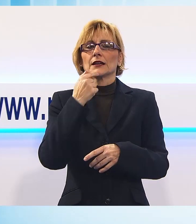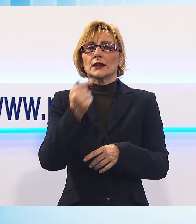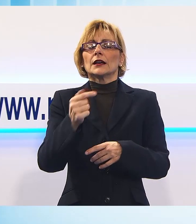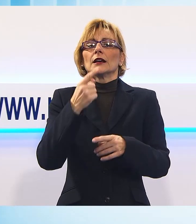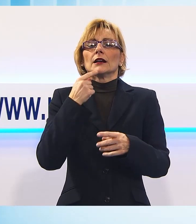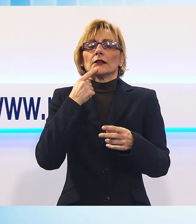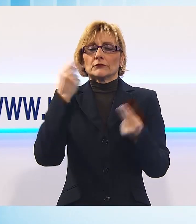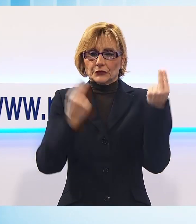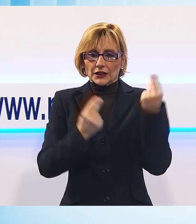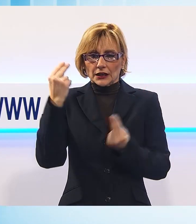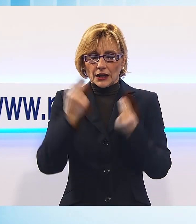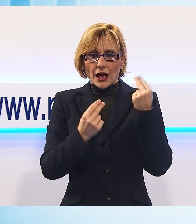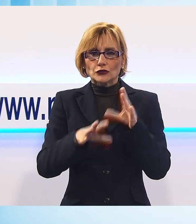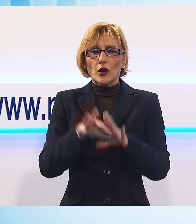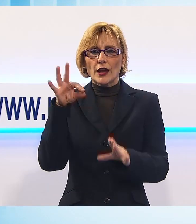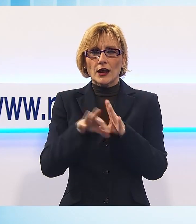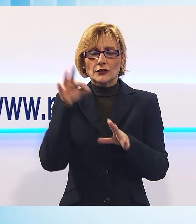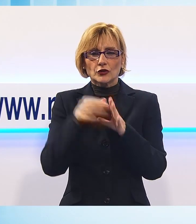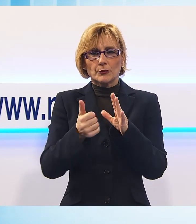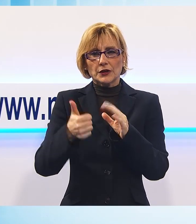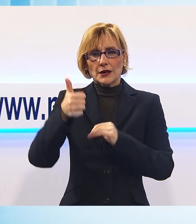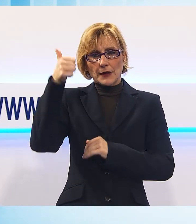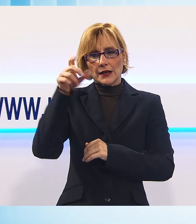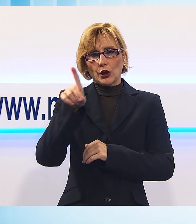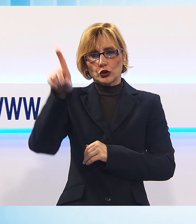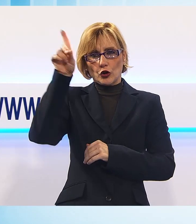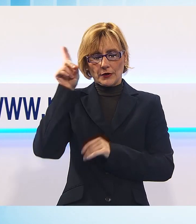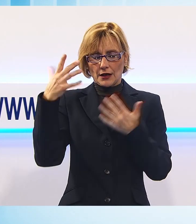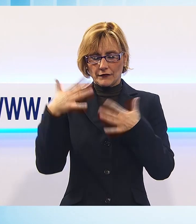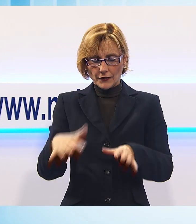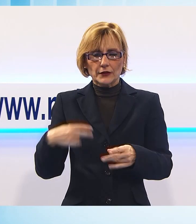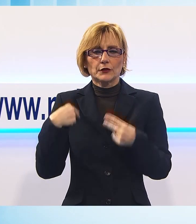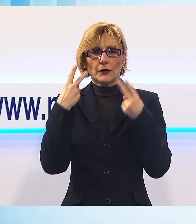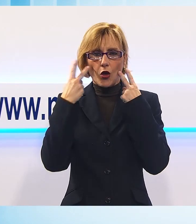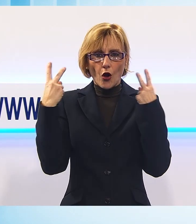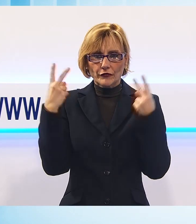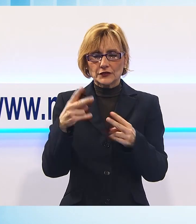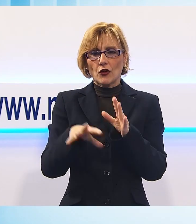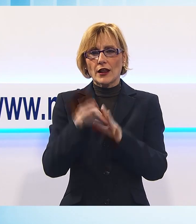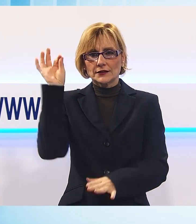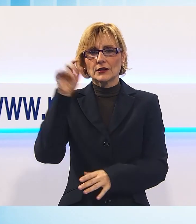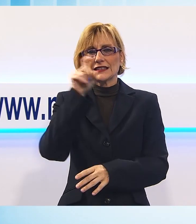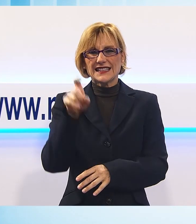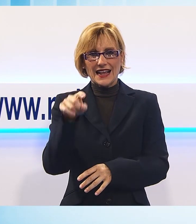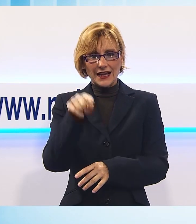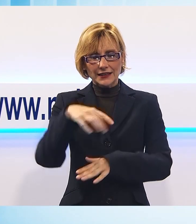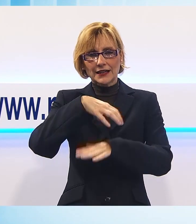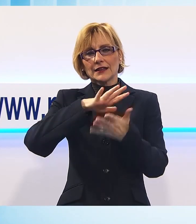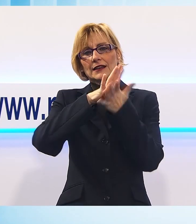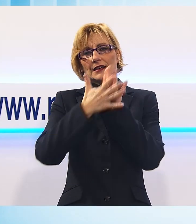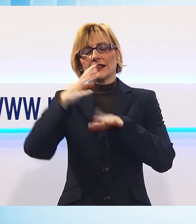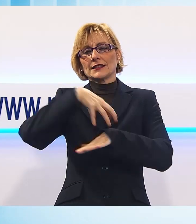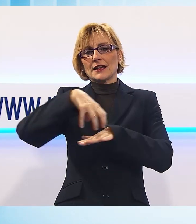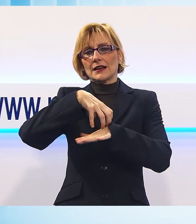bilancio dell'esito delle elezioni primarie che si sono svolte domenica scorsa e che hanno visto l'elezione appunto di Zingaretti a segretario del Partito